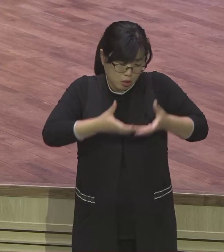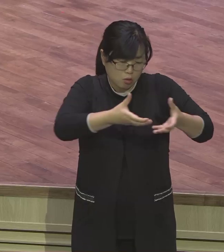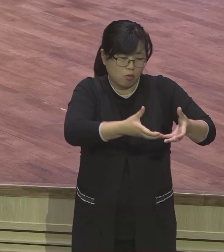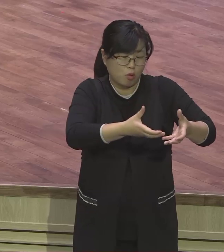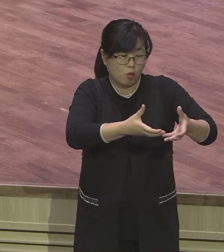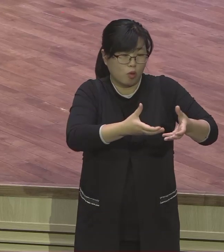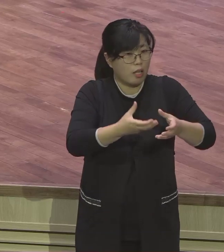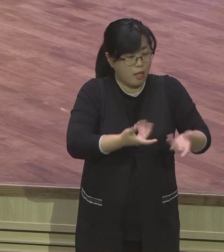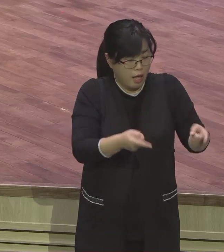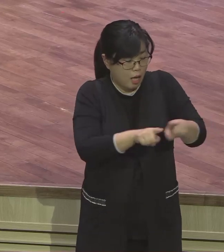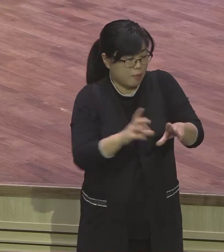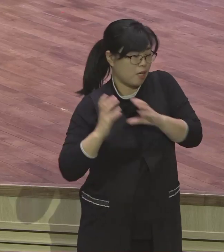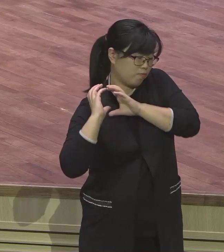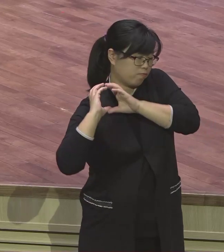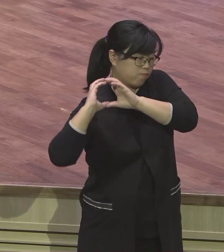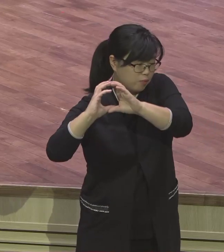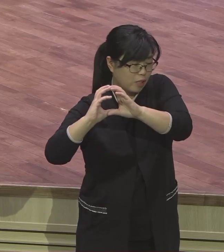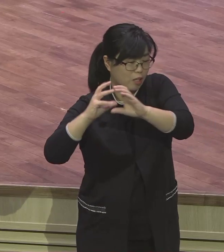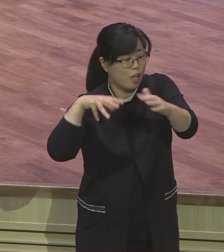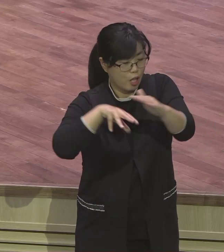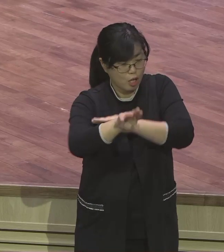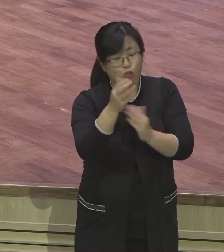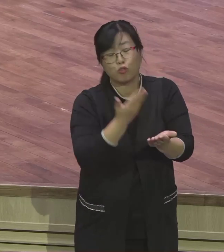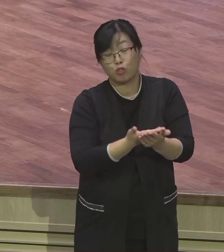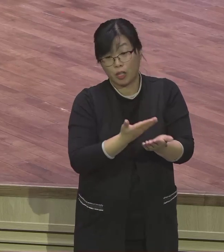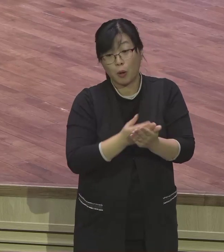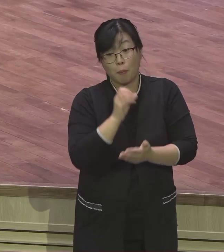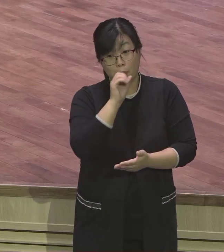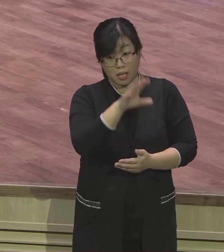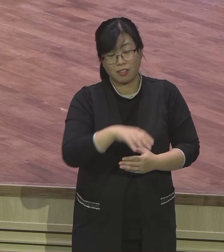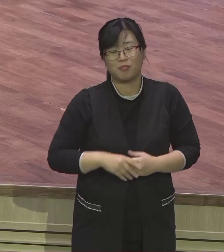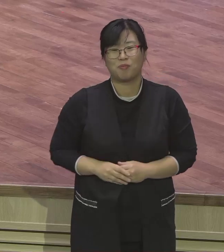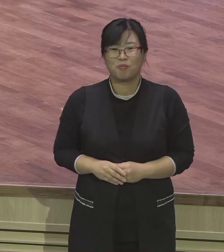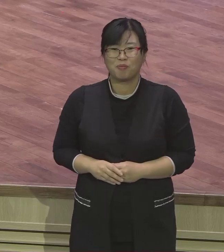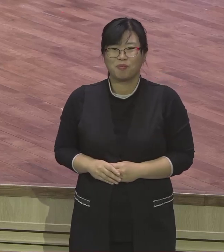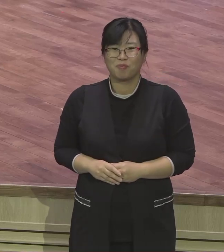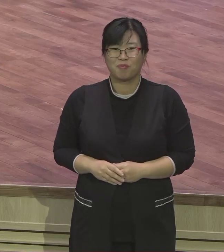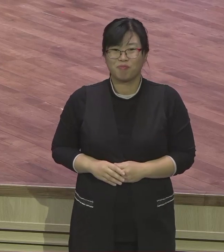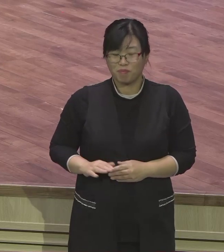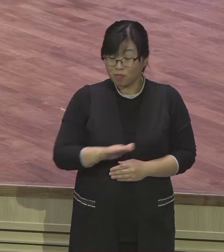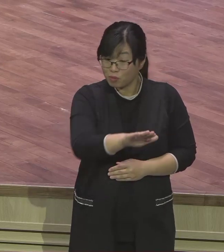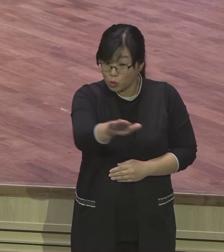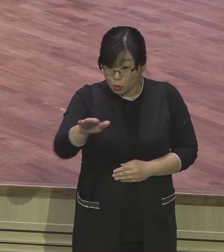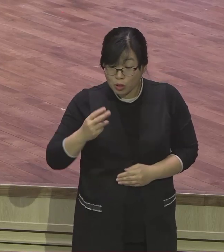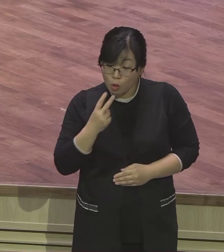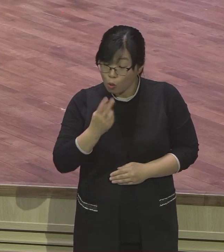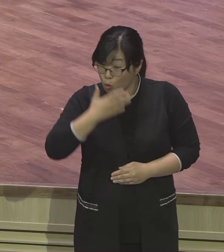어느 사고를 왜 떠나든지 여러 나이가 들어서 떠나든지 다 떠나요. 우리는 여기에 살 사람들이 아니에요.